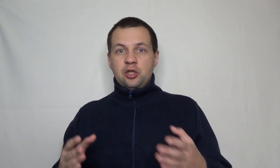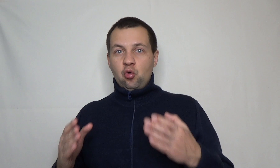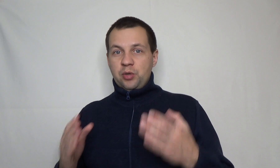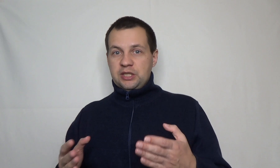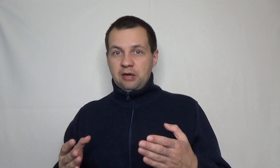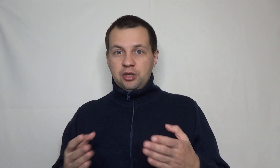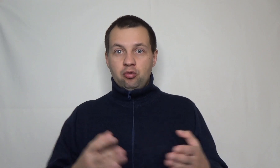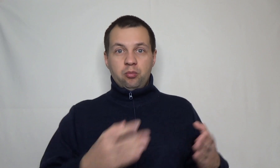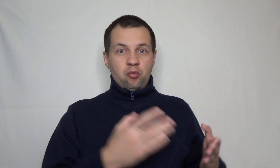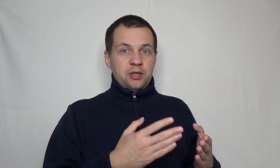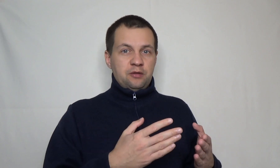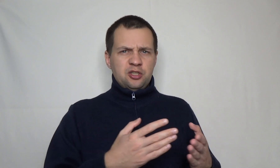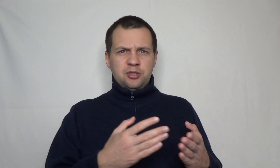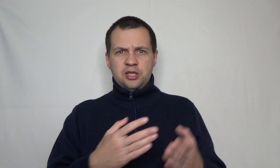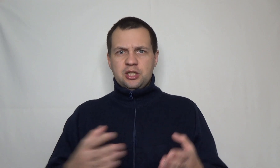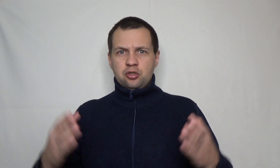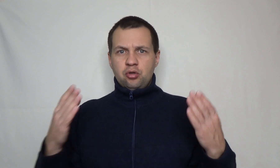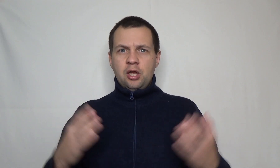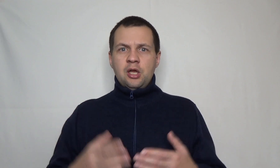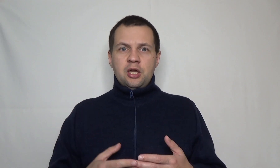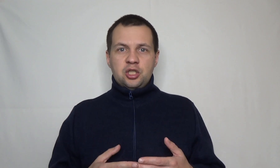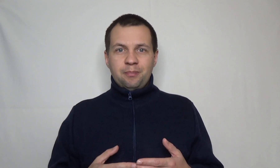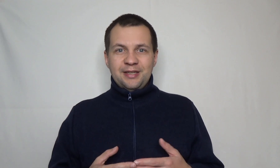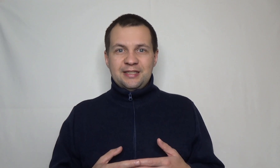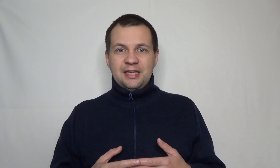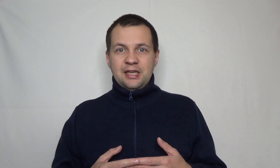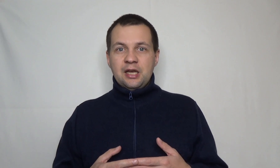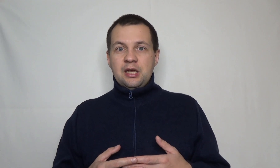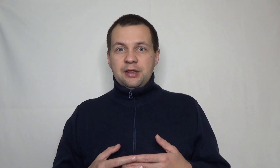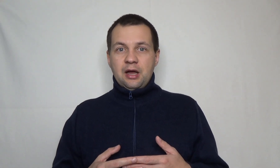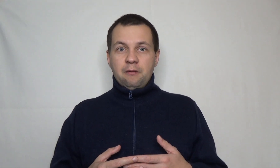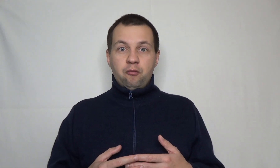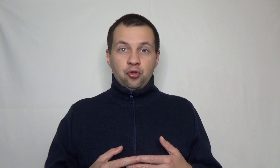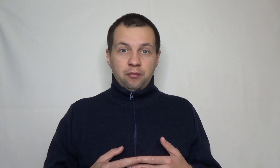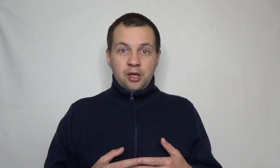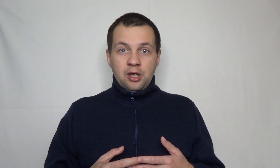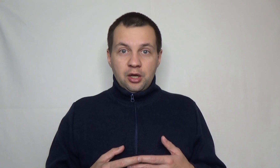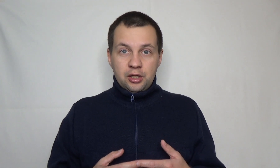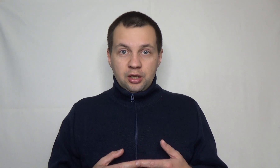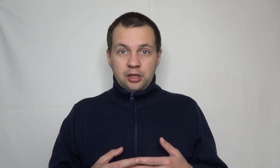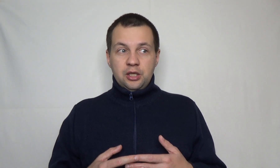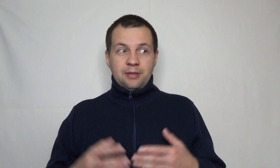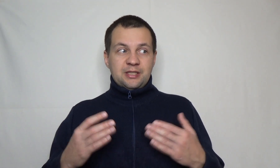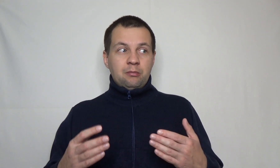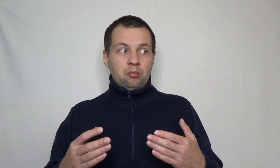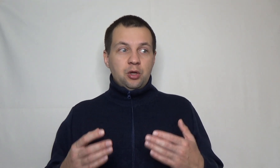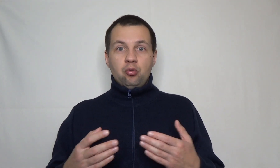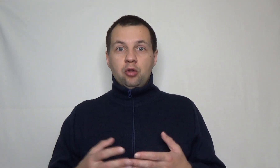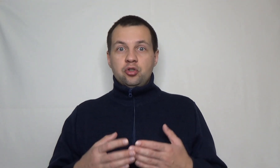-то его пристраивать. Я думал, покупать недвижимость, я рассказываю, но я решил понести их на фондовый рынок. И тем самым мне удалось